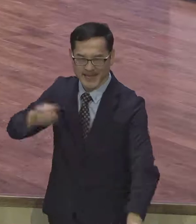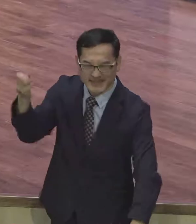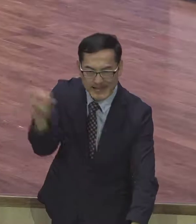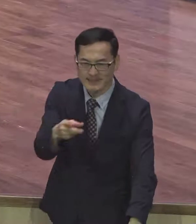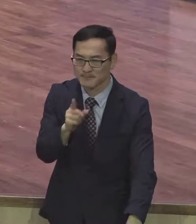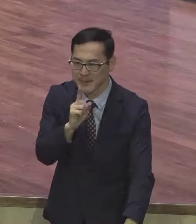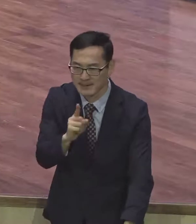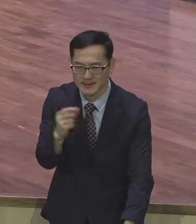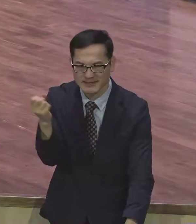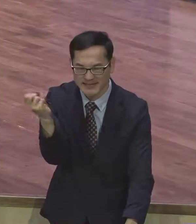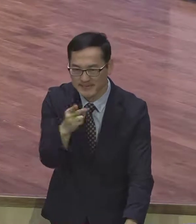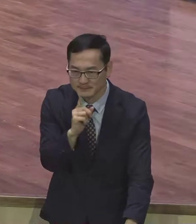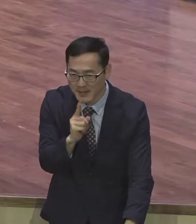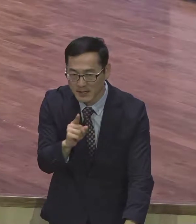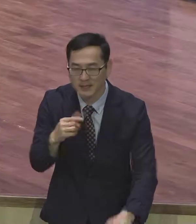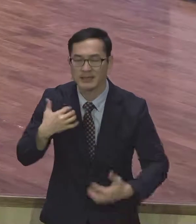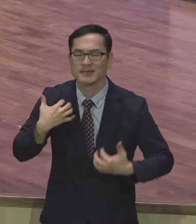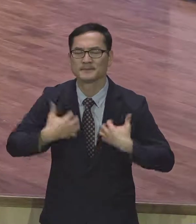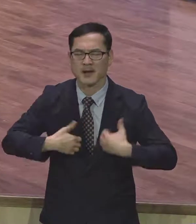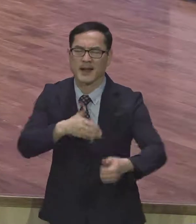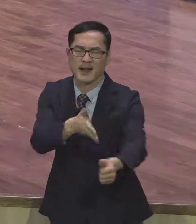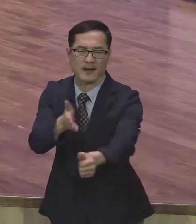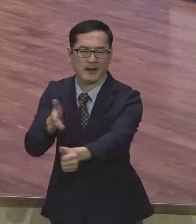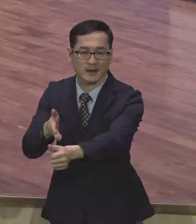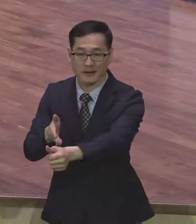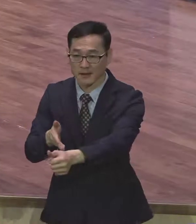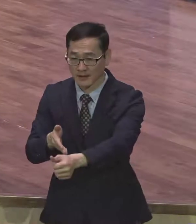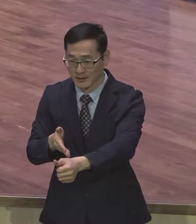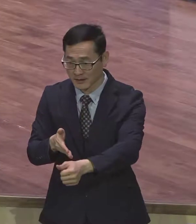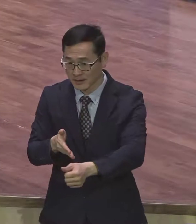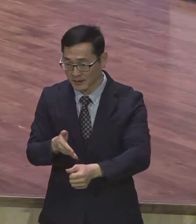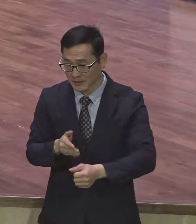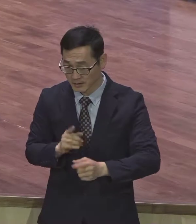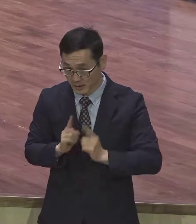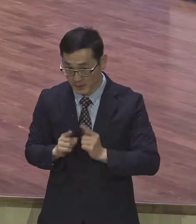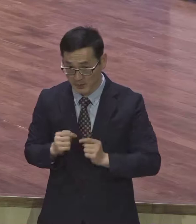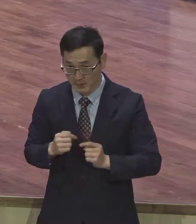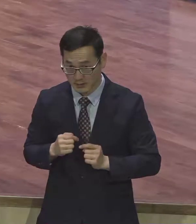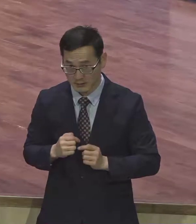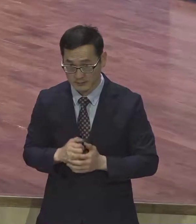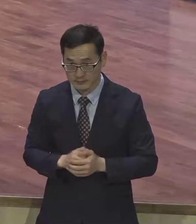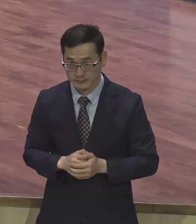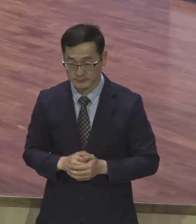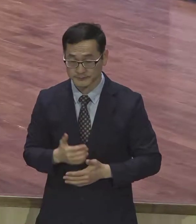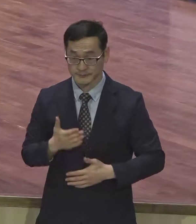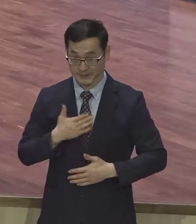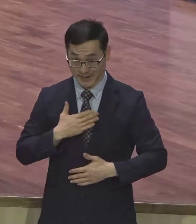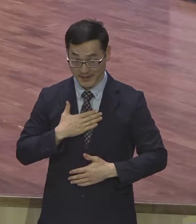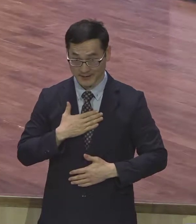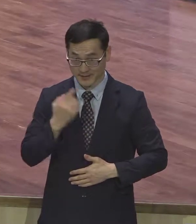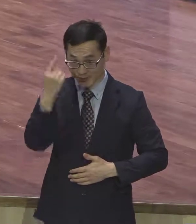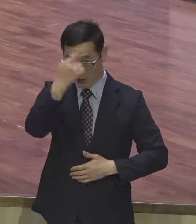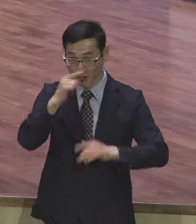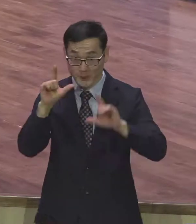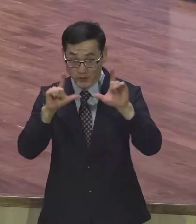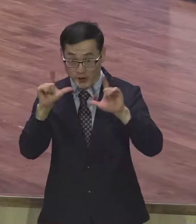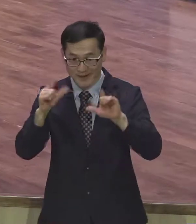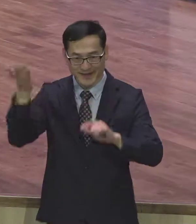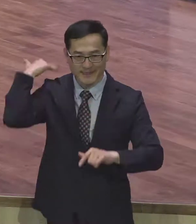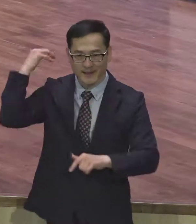말하느니 기뻐하라. 기뻐하라. 저부터요. 이 표정이 말이에요. 우리가 유교 문화 속에 자라왔기